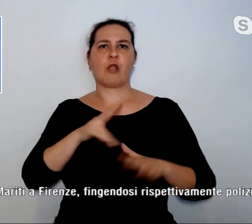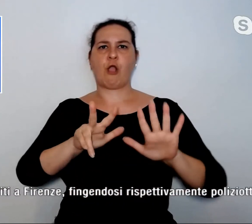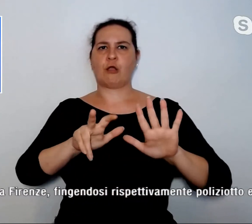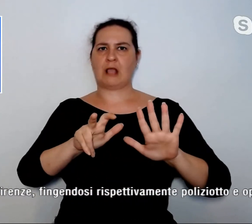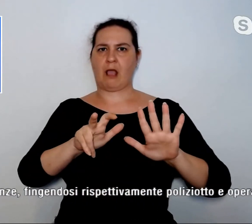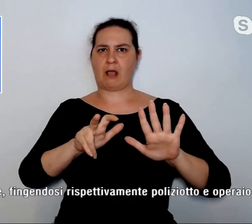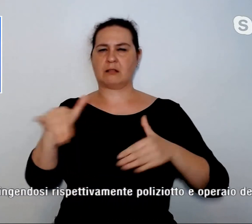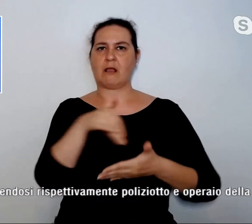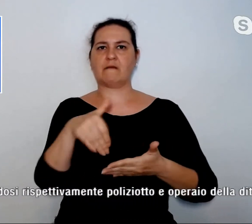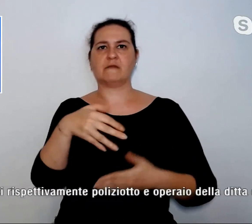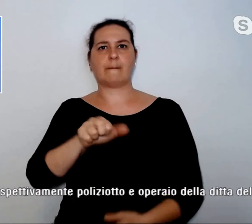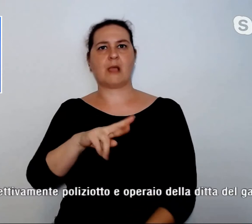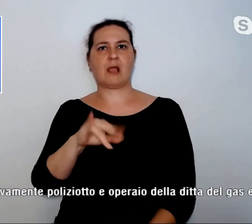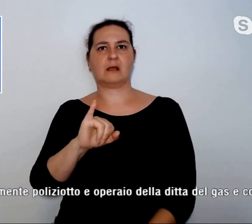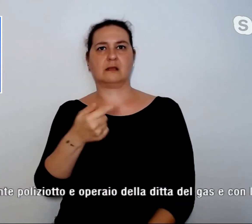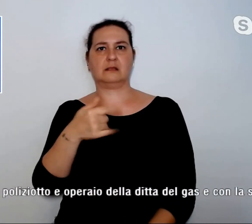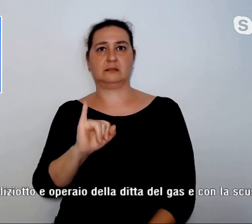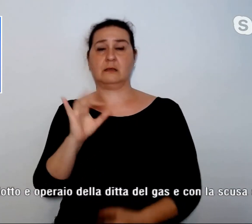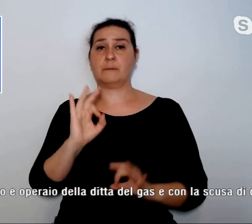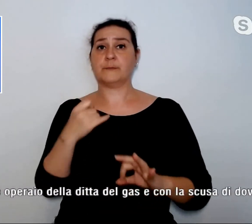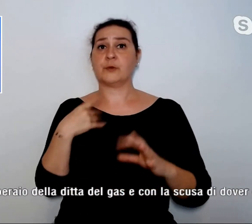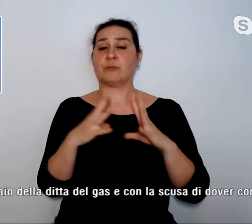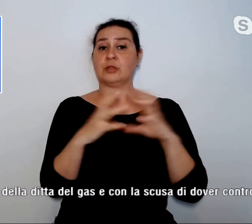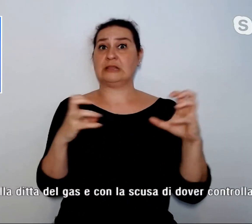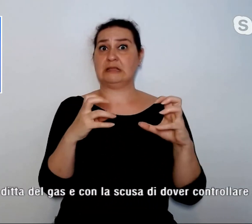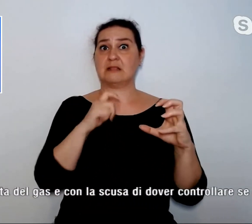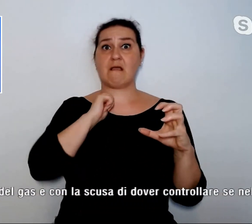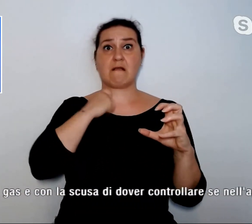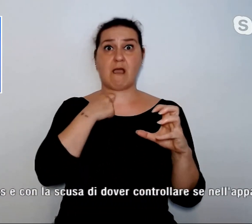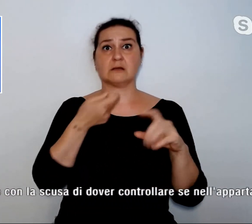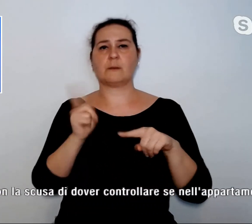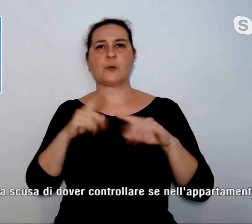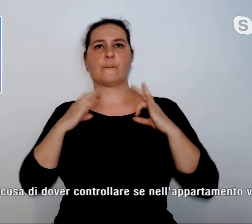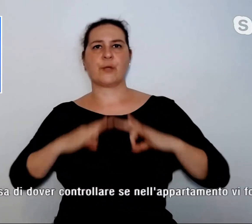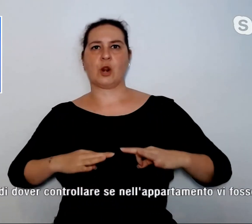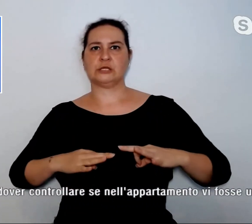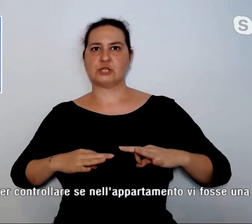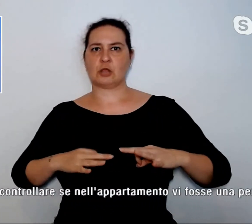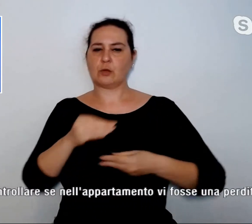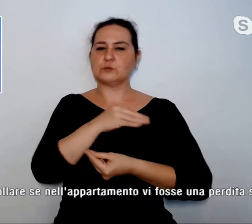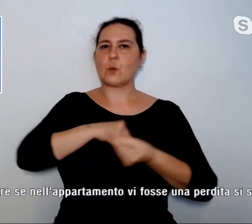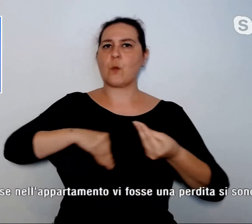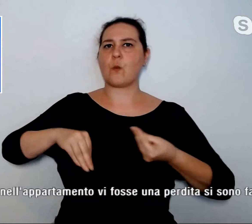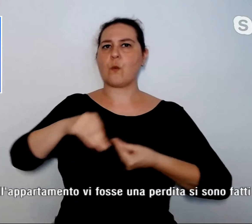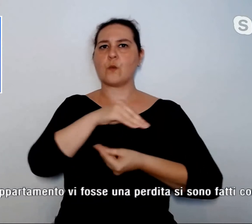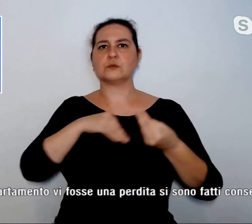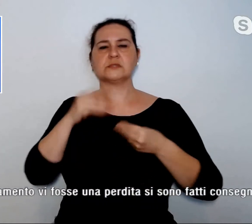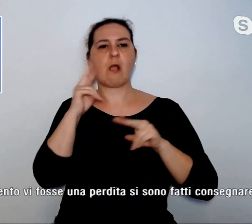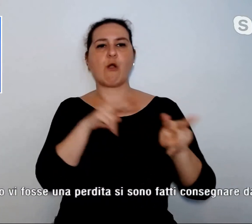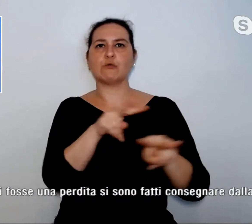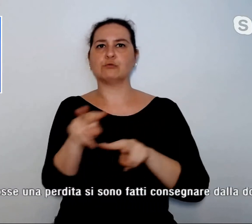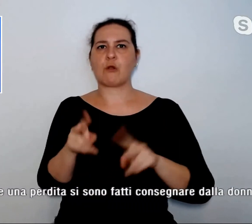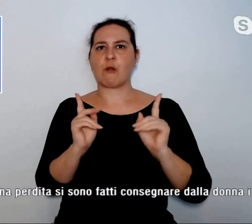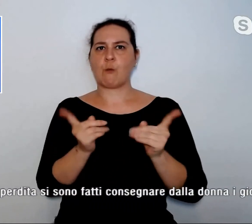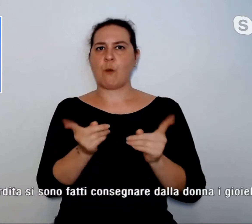poliziotto e operaio della ditta del gas e con la scusa di dover controllare se nell'appartamento vi fosse una